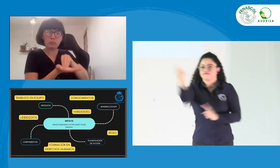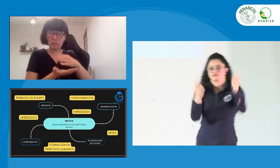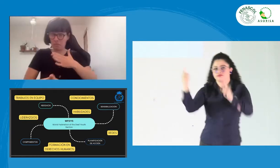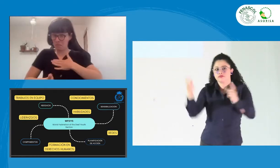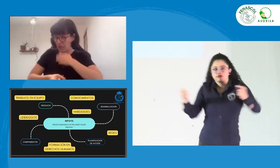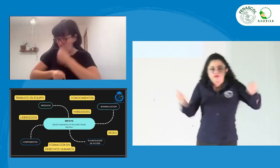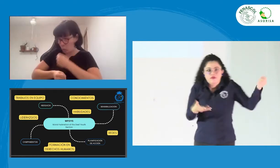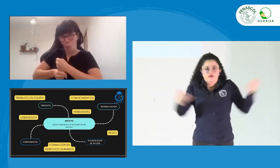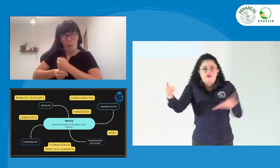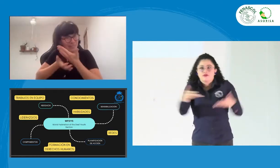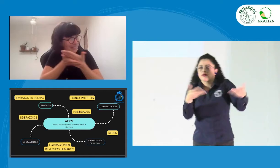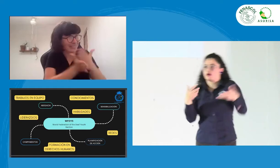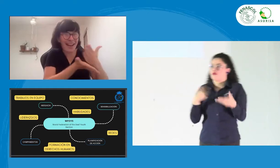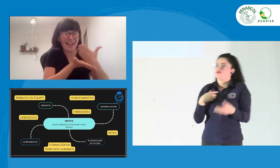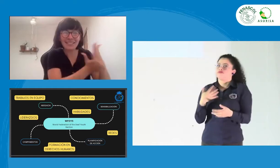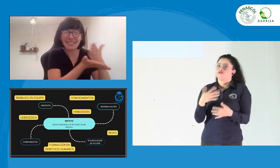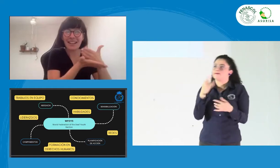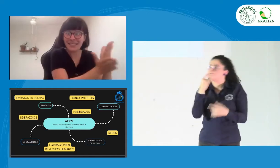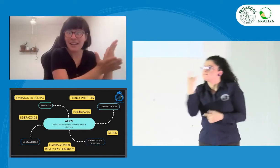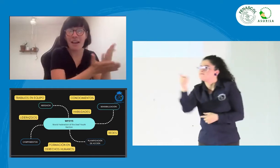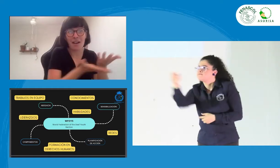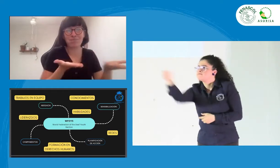nuevas personas y recibir sus expectativas.